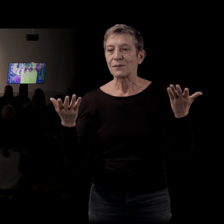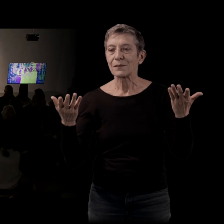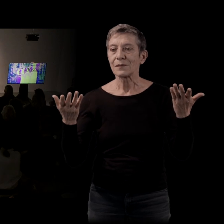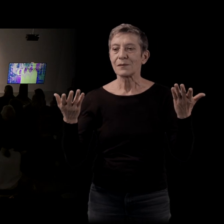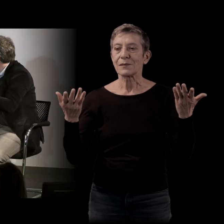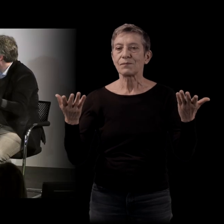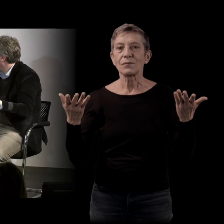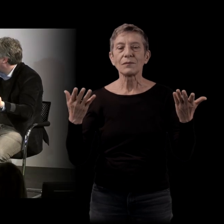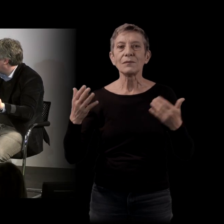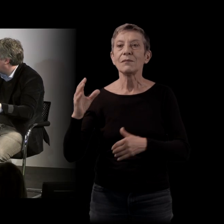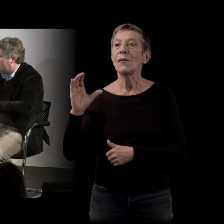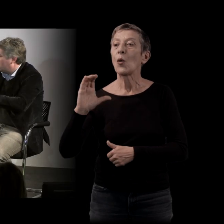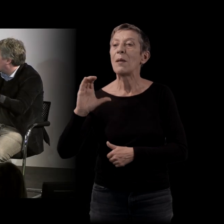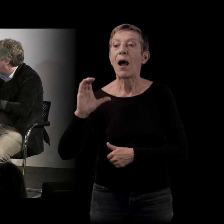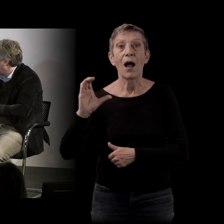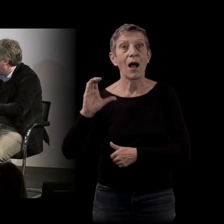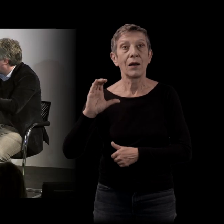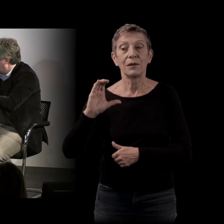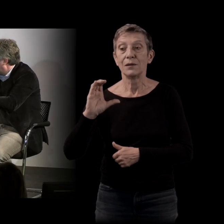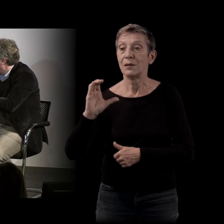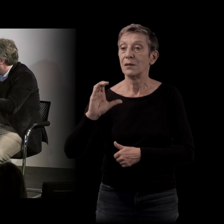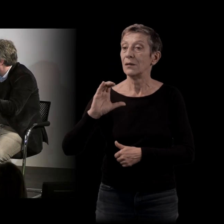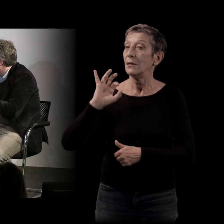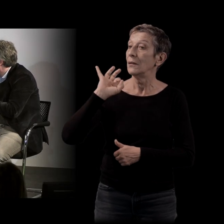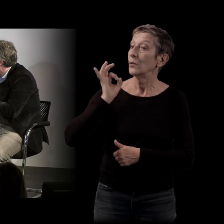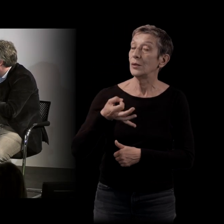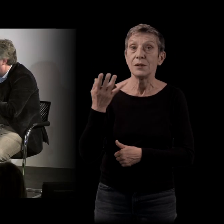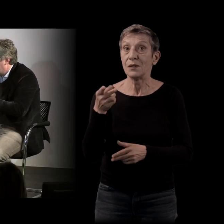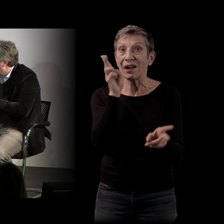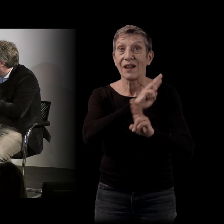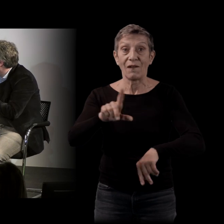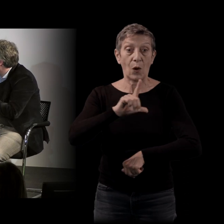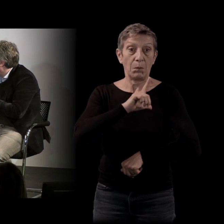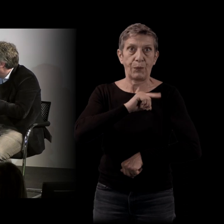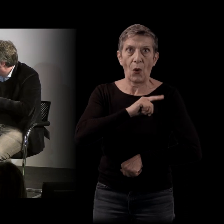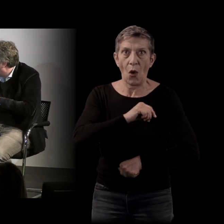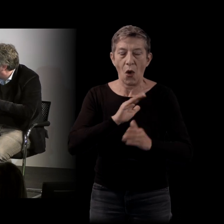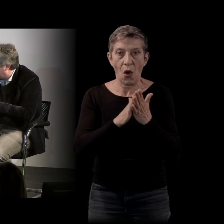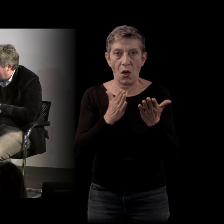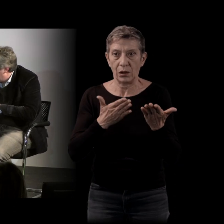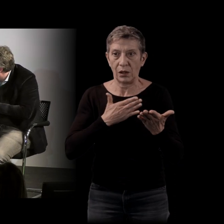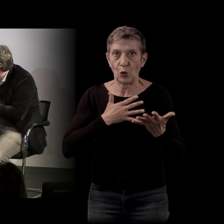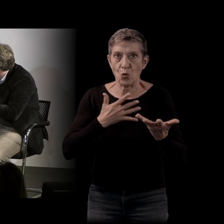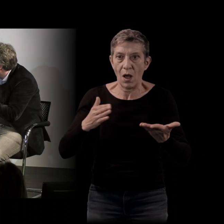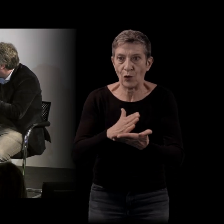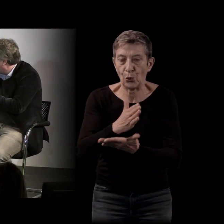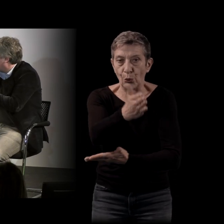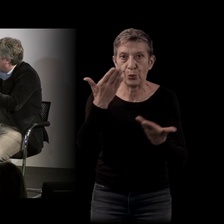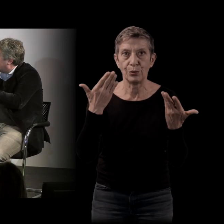Connemara semble loin du polar, du thriller, du roman d'art, néanmoins, il y des éléments techniques qui viennent de là que vous utilisez ou que détournez ici.